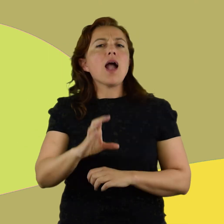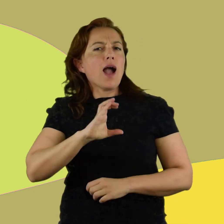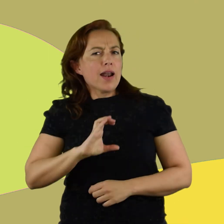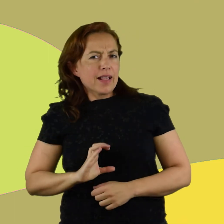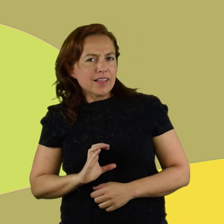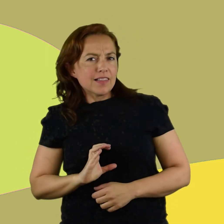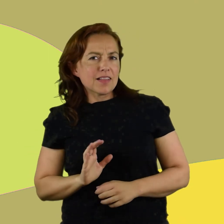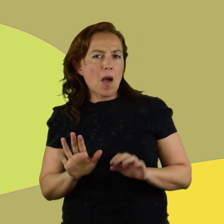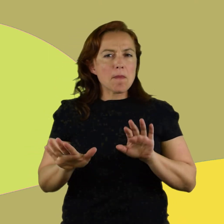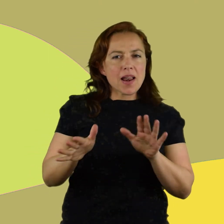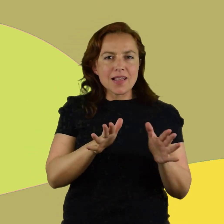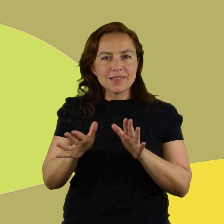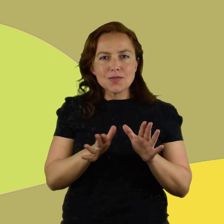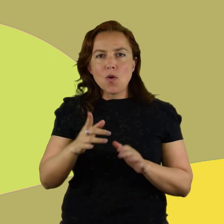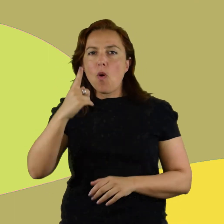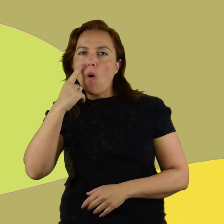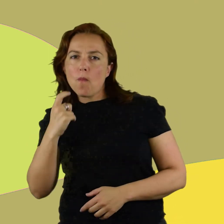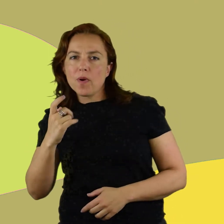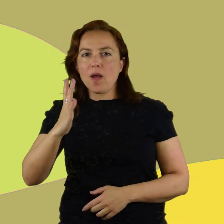parecidas entre las científicas y científicos?